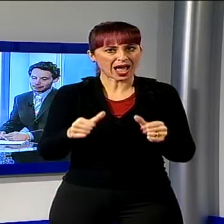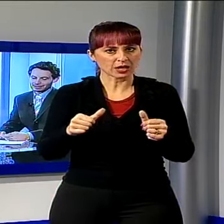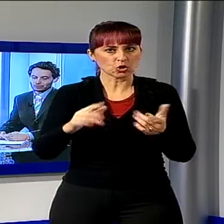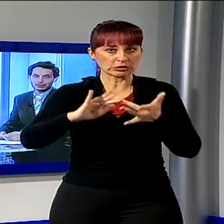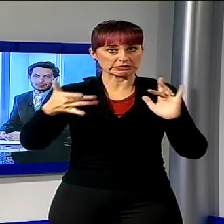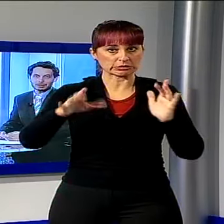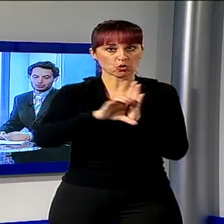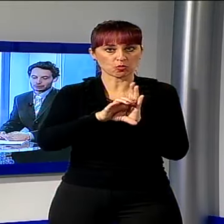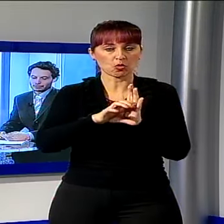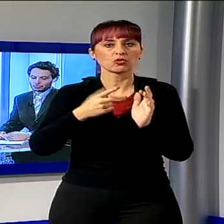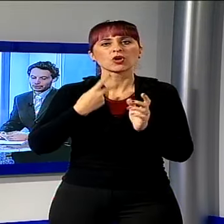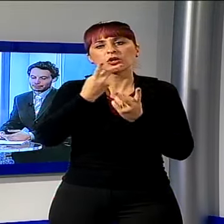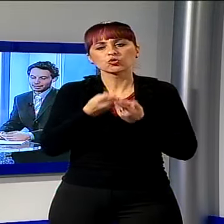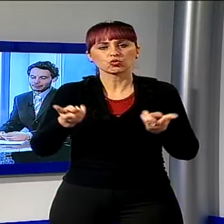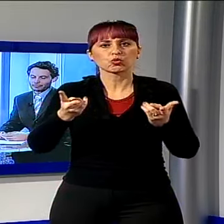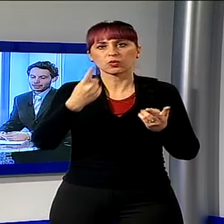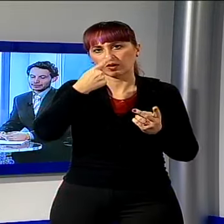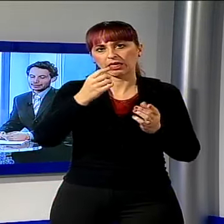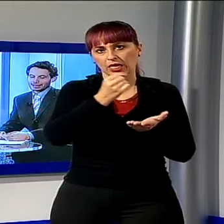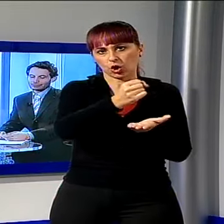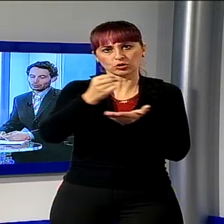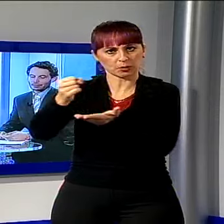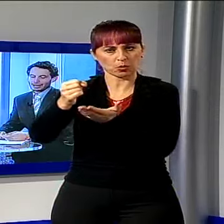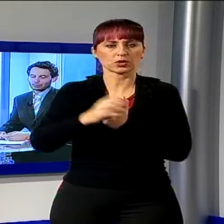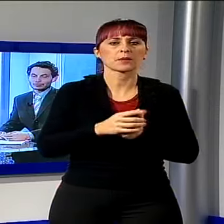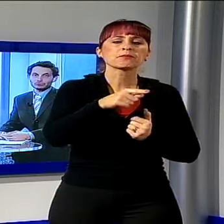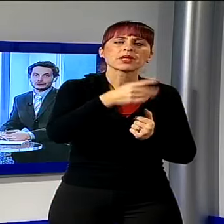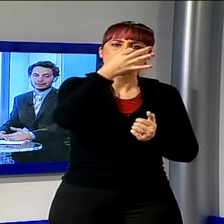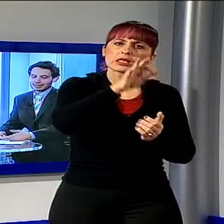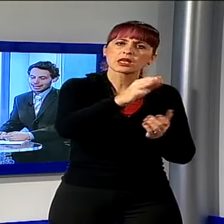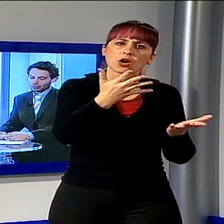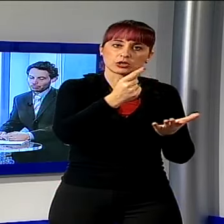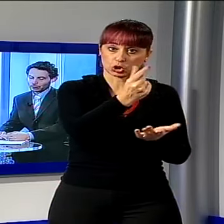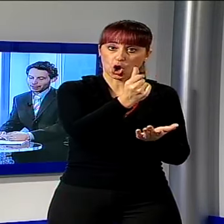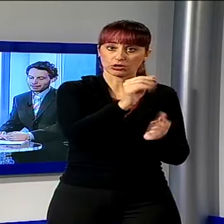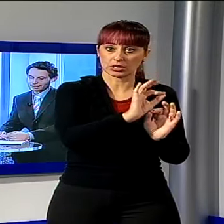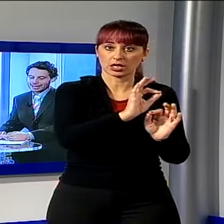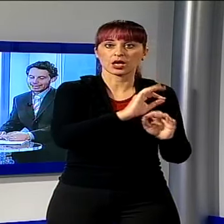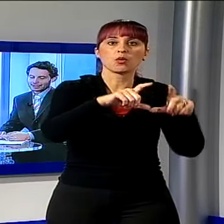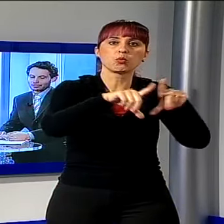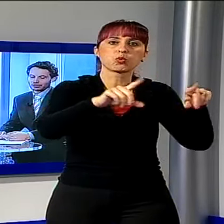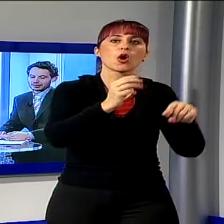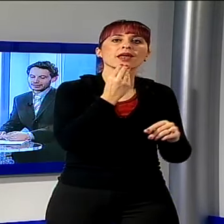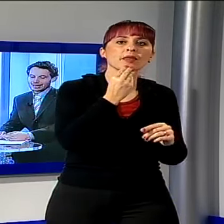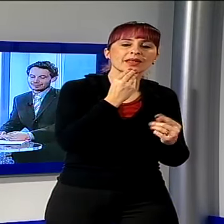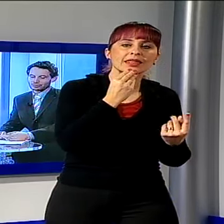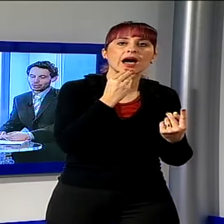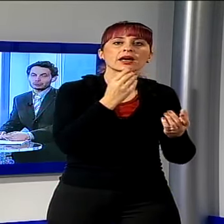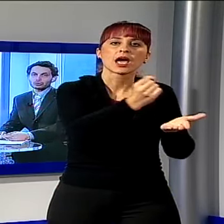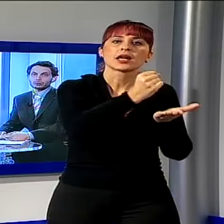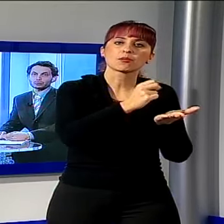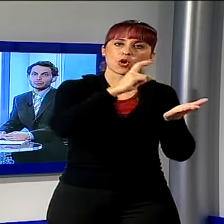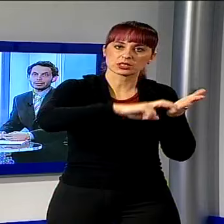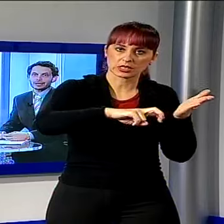Comune prevede due tipi di contributi. Il primo dedicato a contributi in denaro, buoni alimentari, rimborsi tasi,